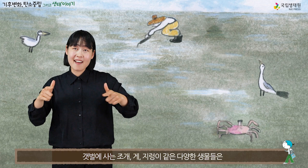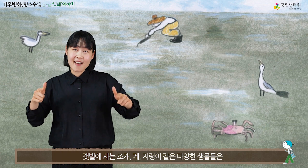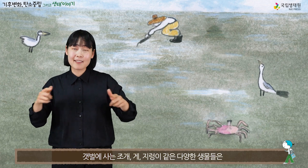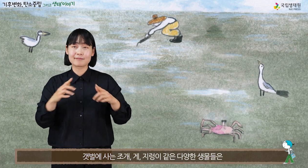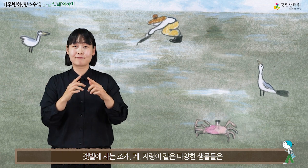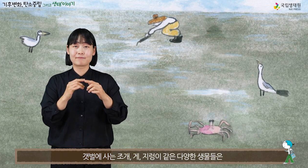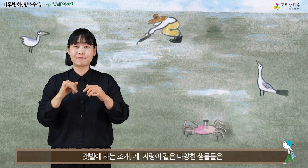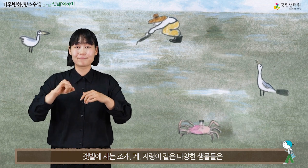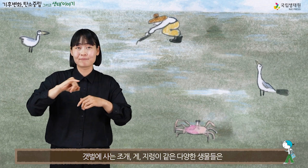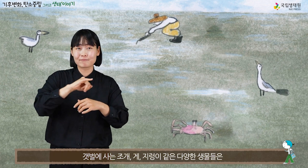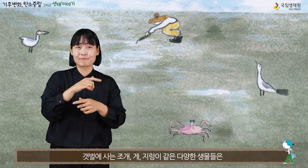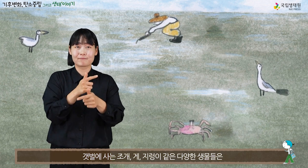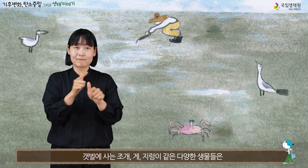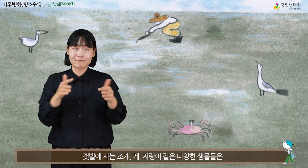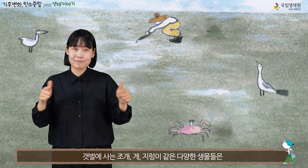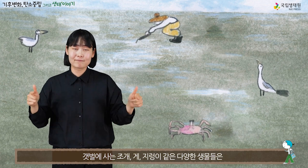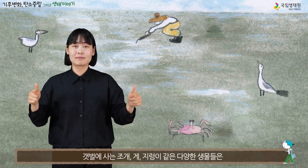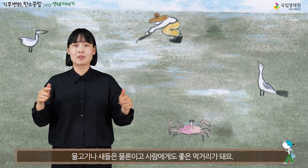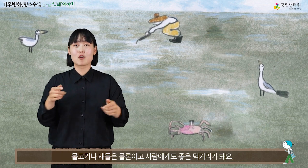생물들은